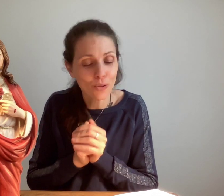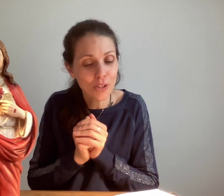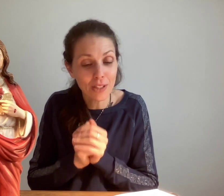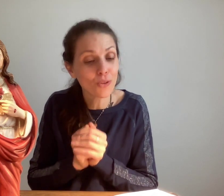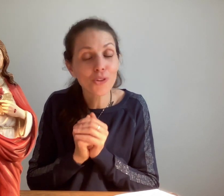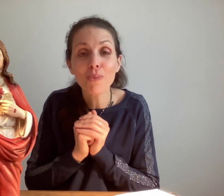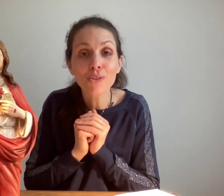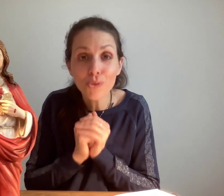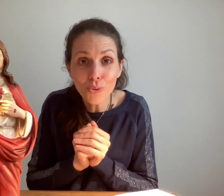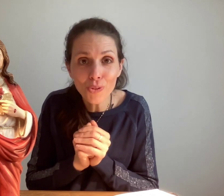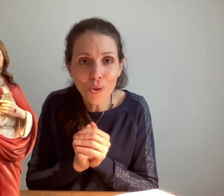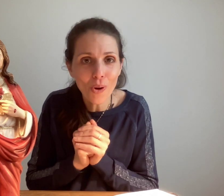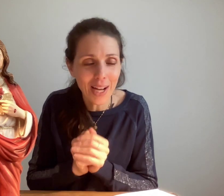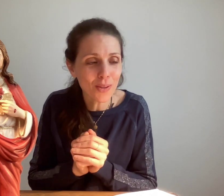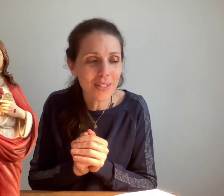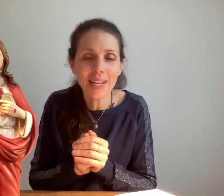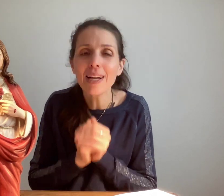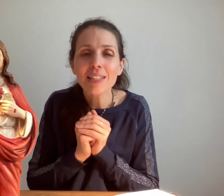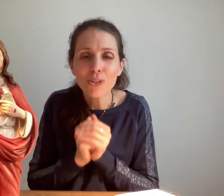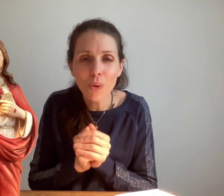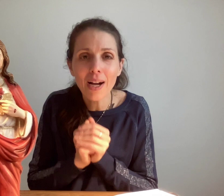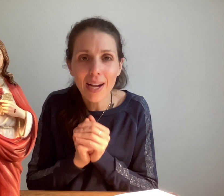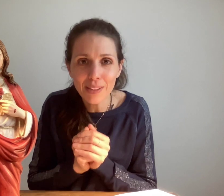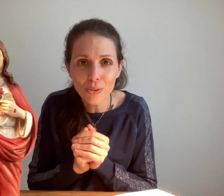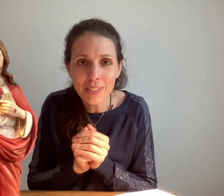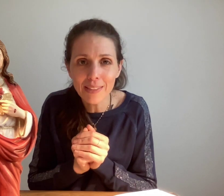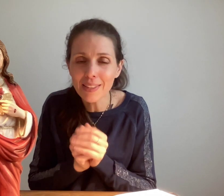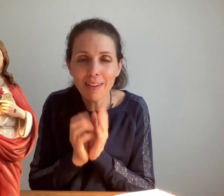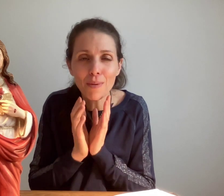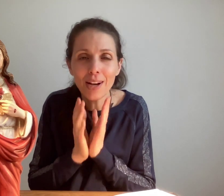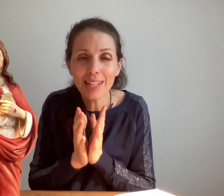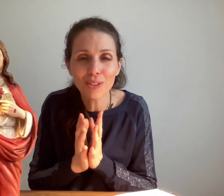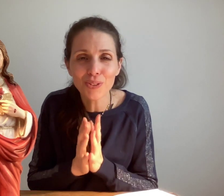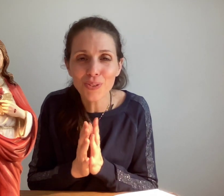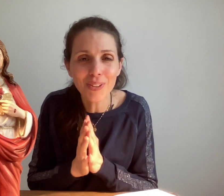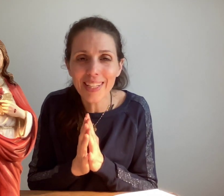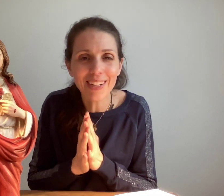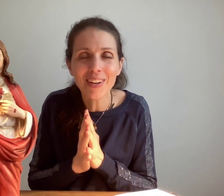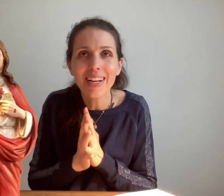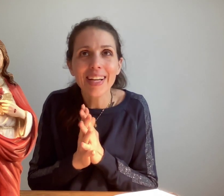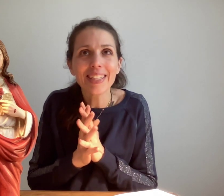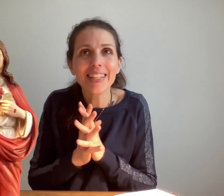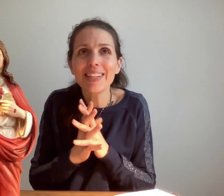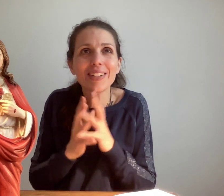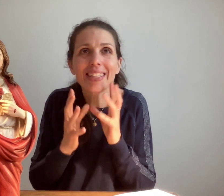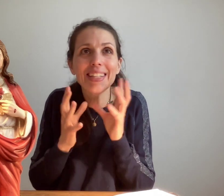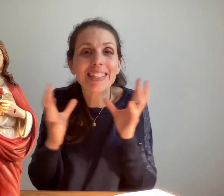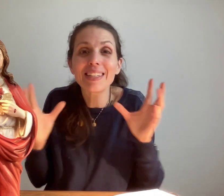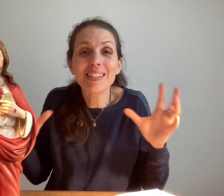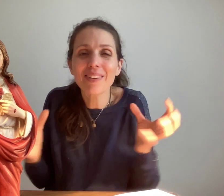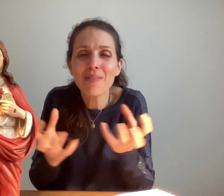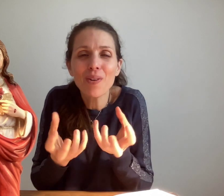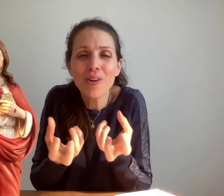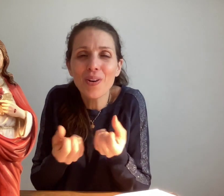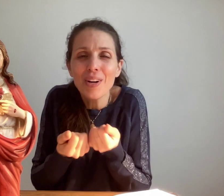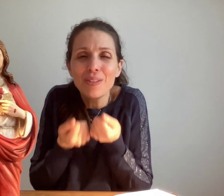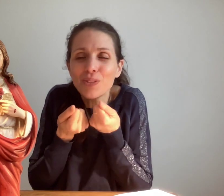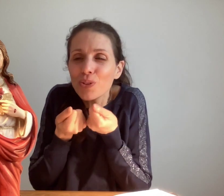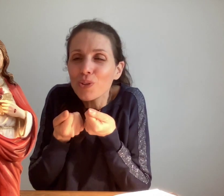Donc Jésus le demande tout le temps à Louisa, sois attentive. C'est vraiment l'attention qui vraiment te